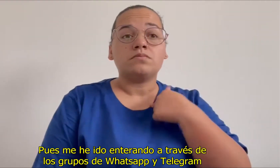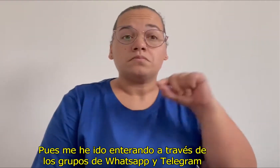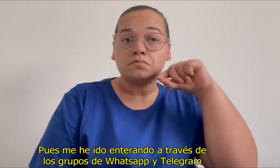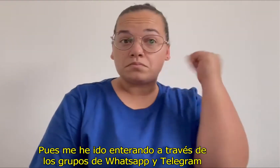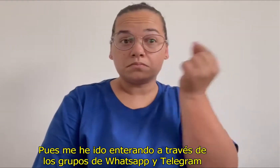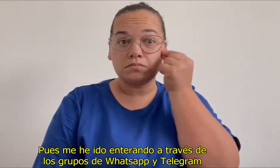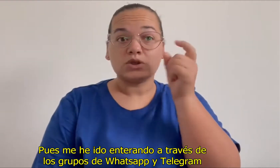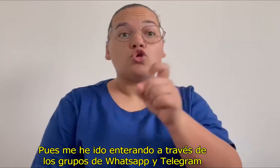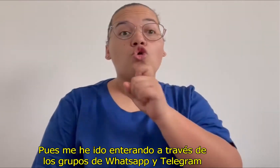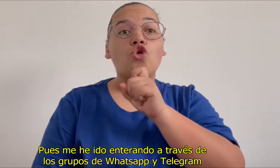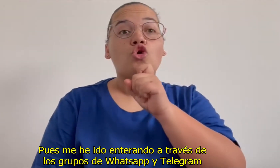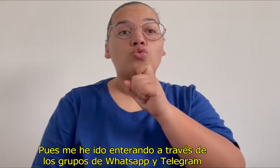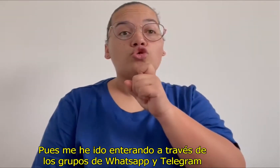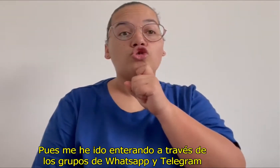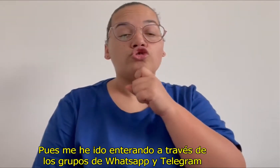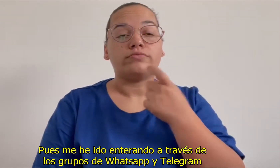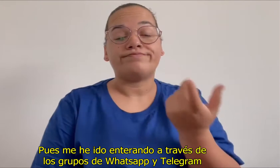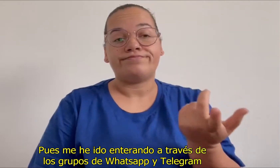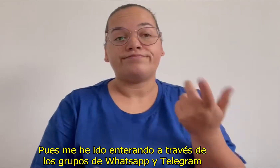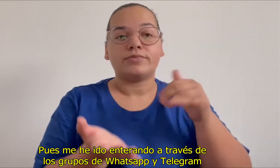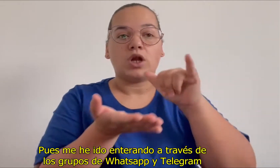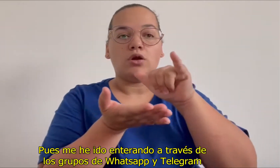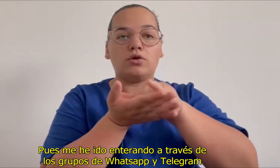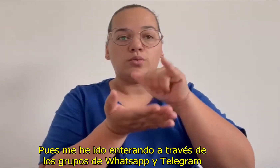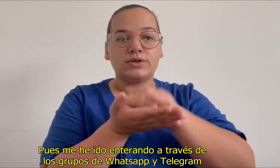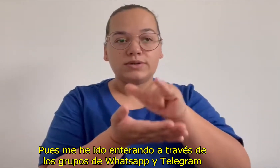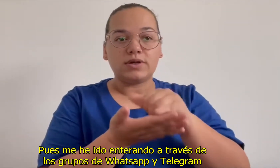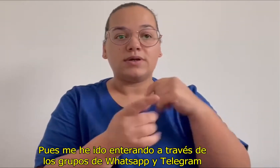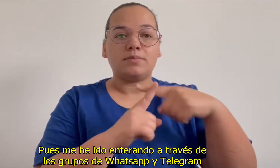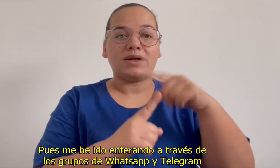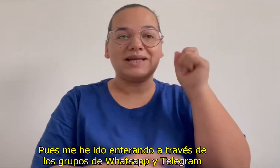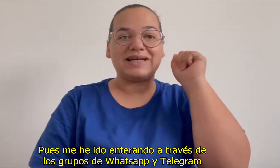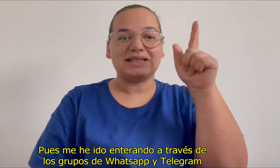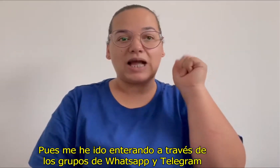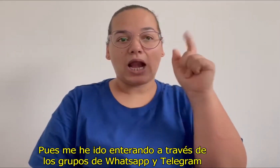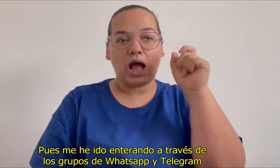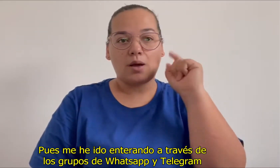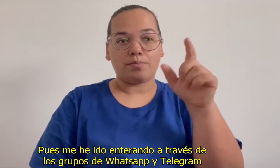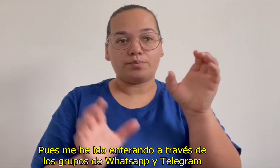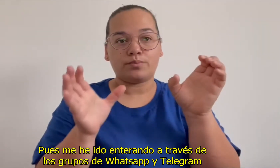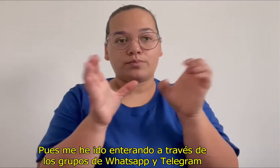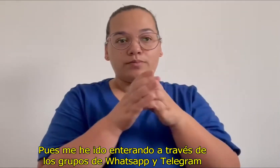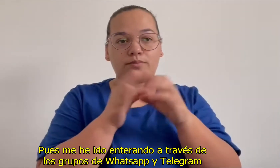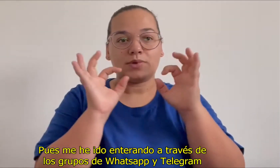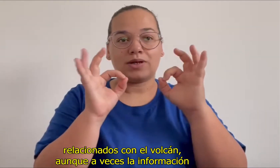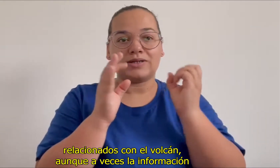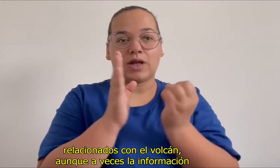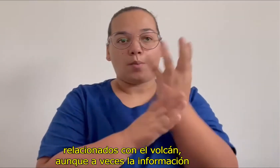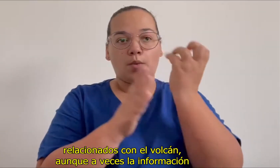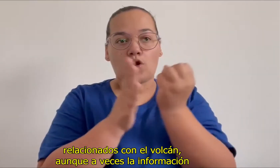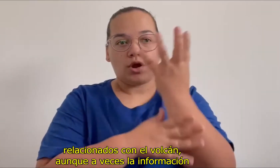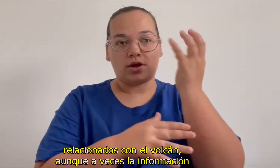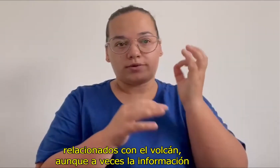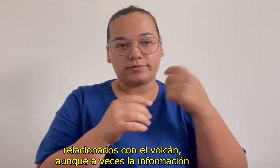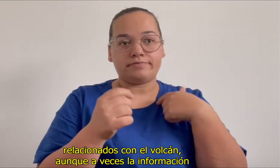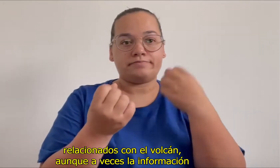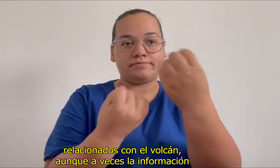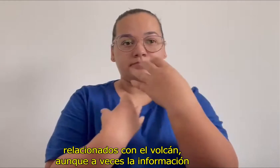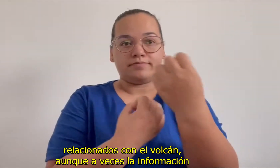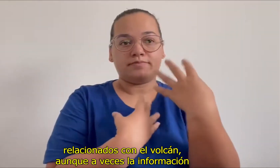Pues me he ido enterando a través de los grupos de WhatsApp y Telegram relacionados con el volcán, aunque a